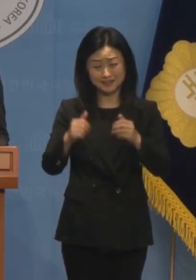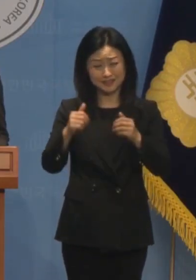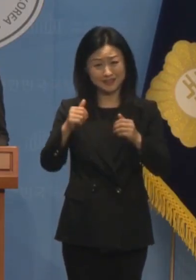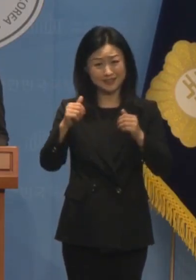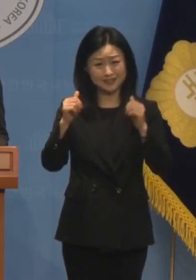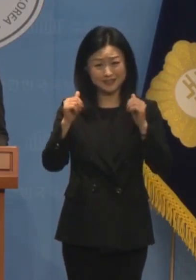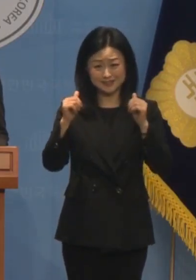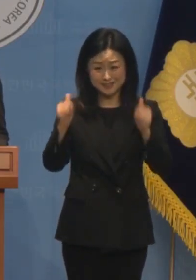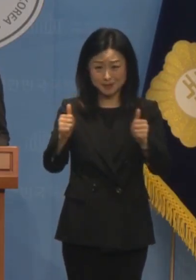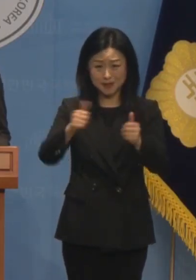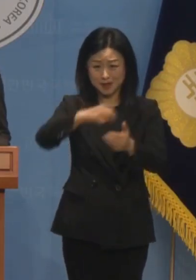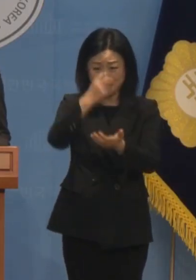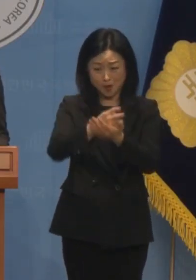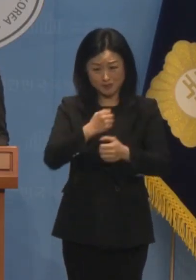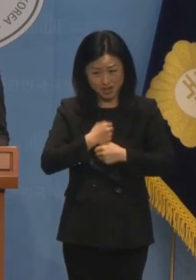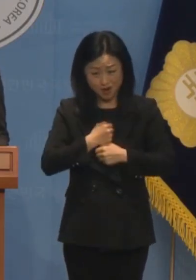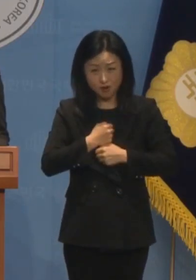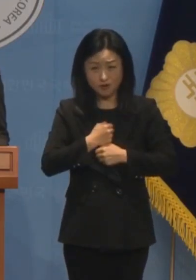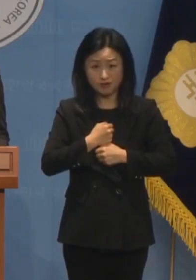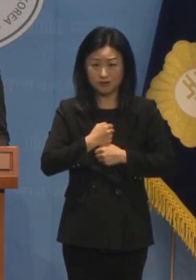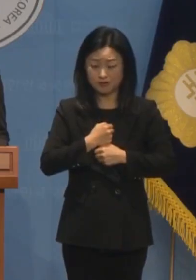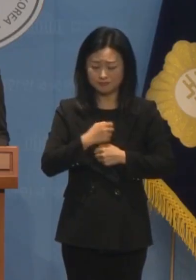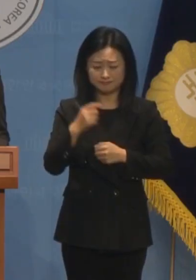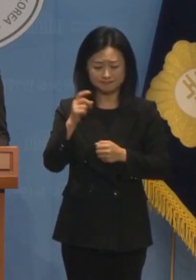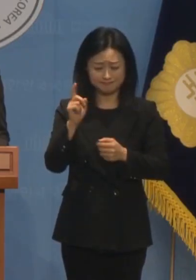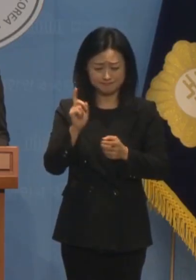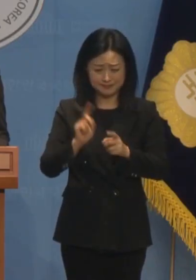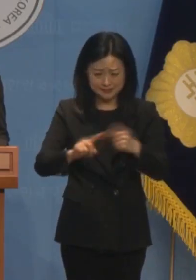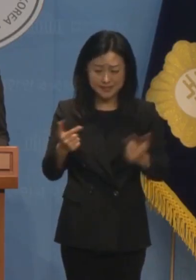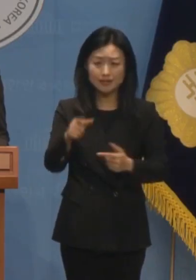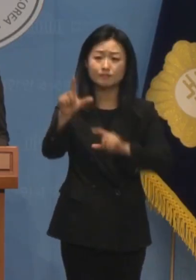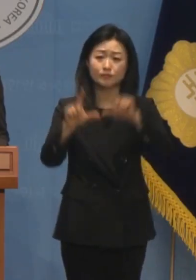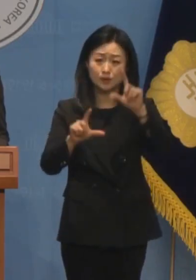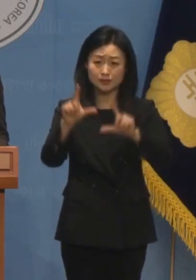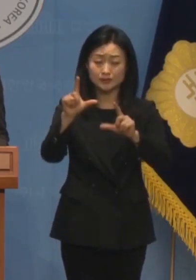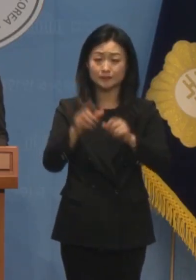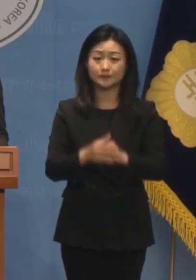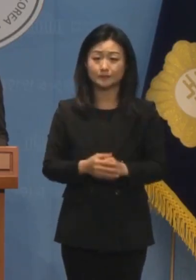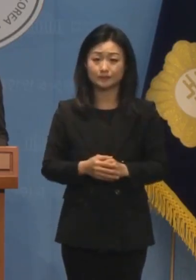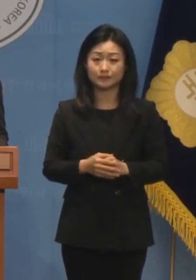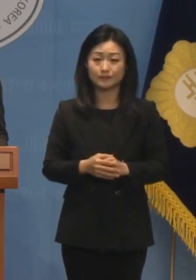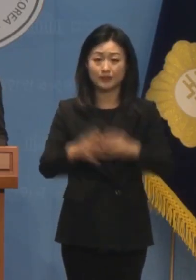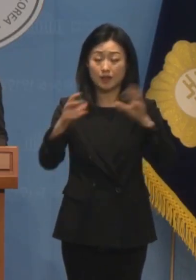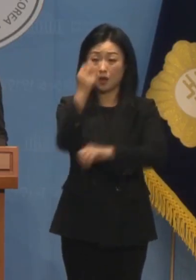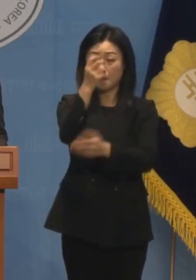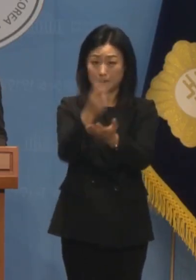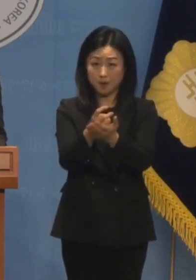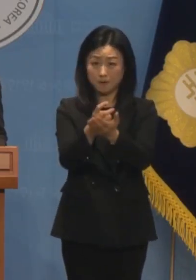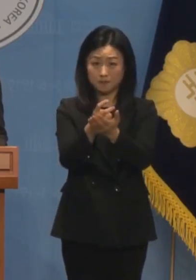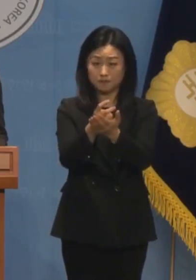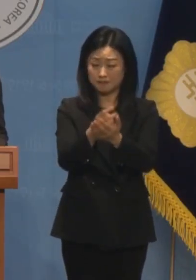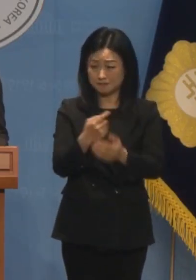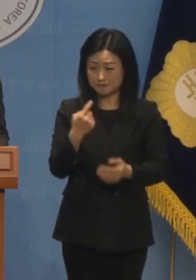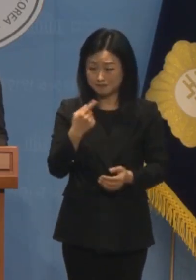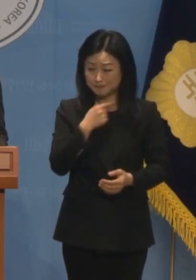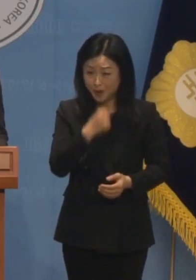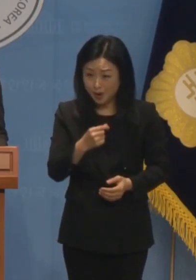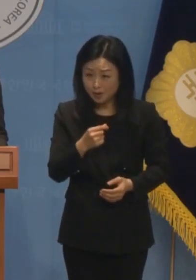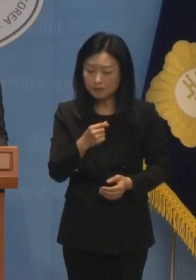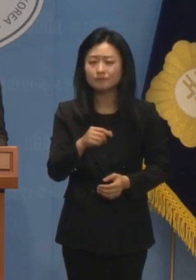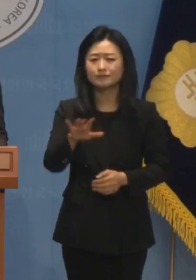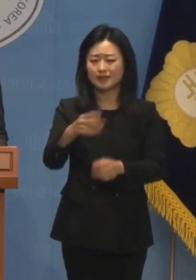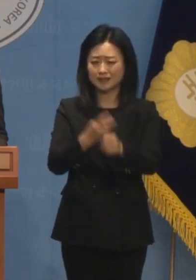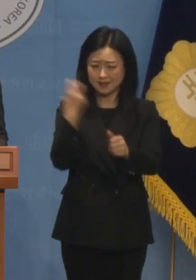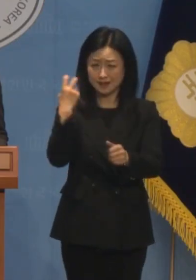없습니다 헌법을 입에 올리려거든 검사 탄핵도 존중하기 바랍니다 국회의